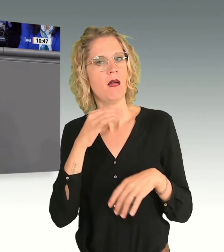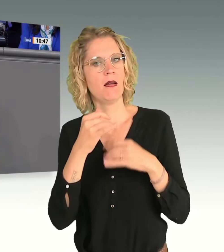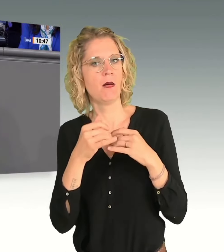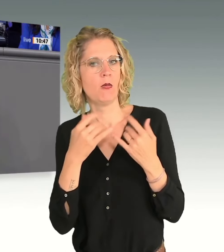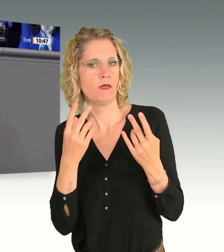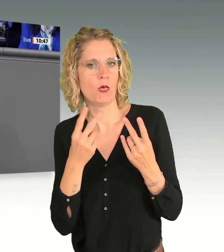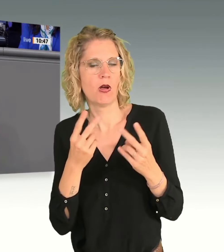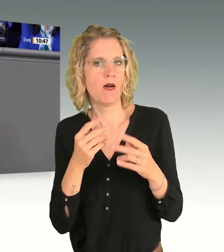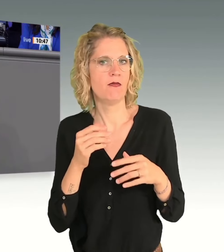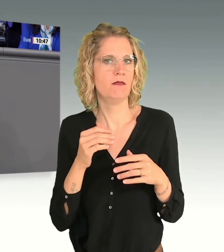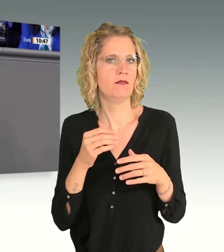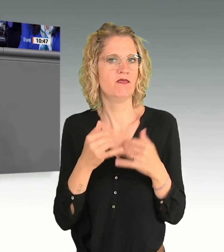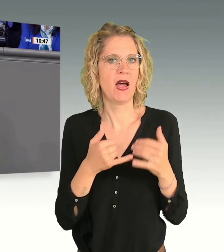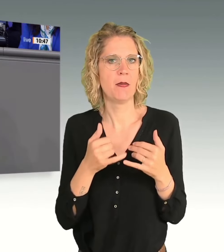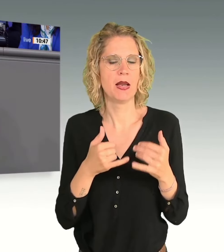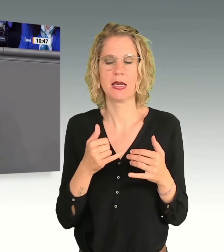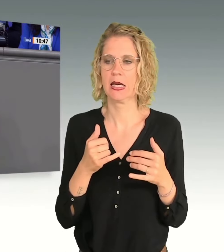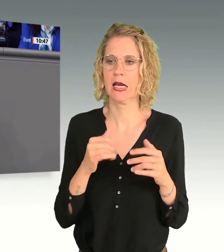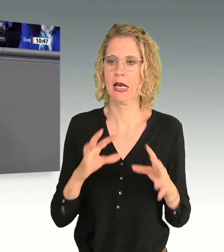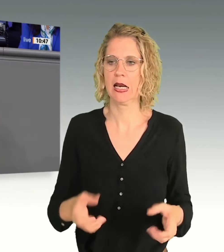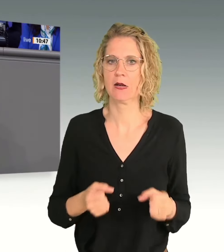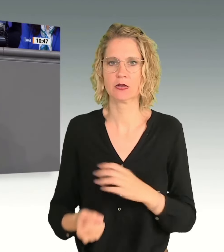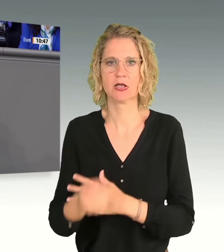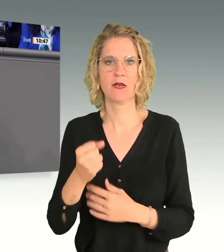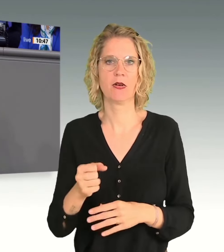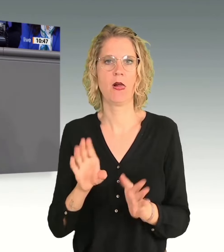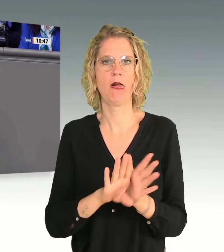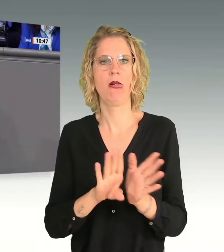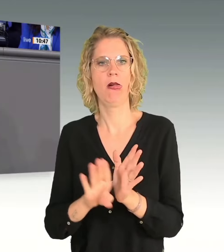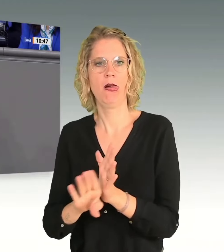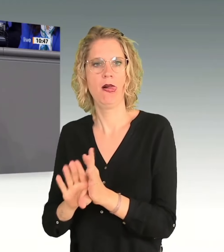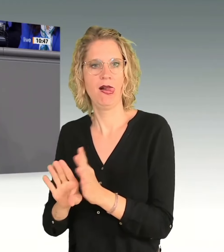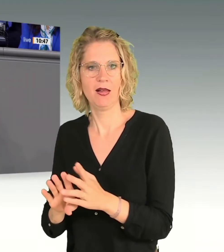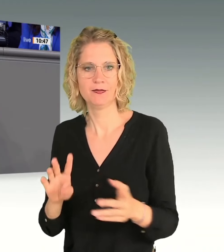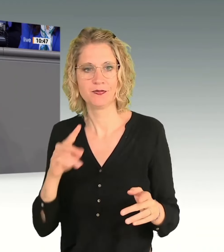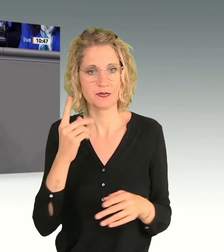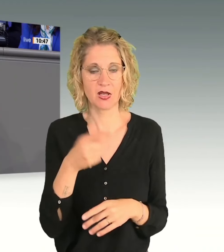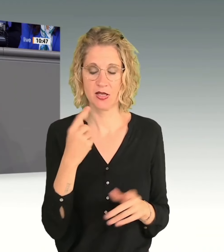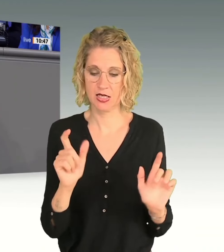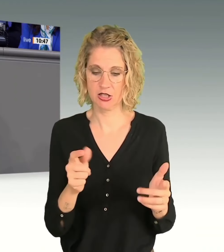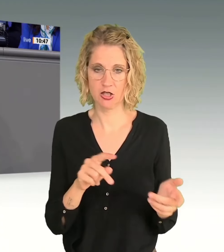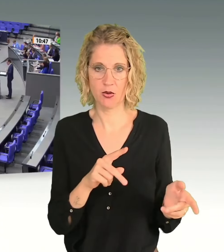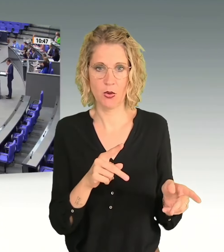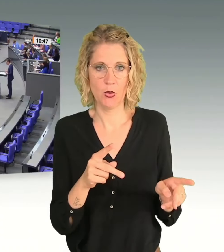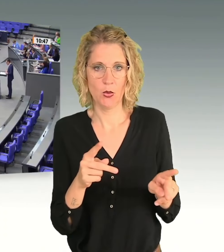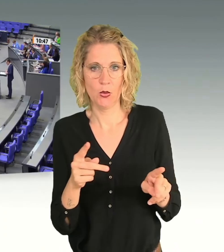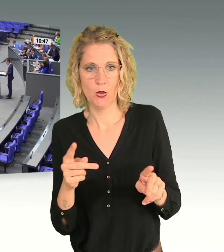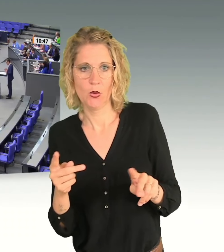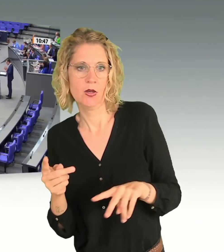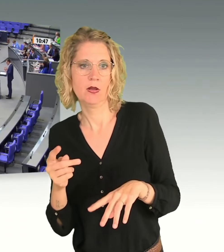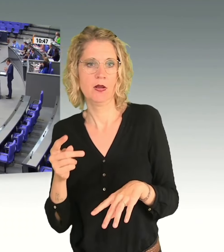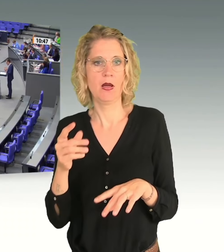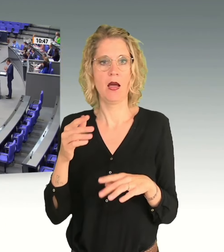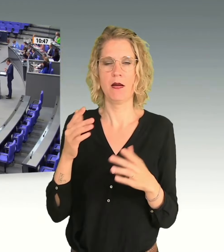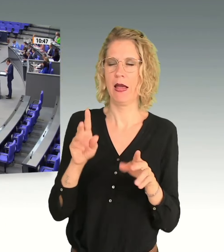zwar hin zu einem schlechten Abklatsch einer beliebigen arabischen Großstadt. Bei den Männern bedeutet das